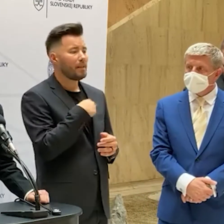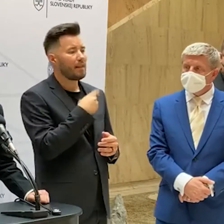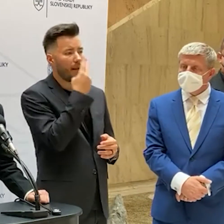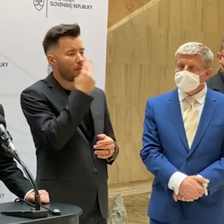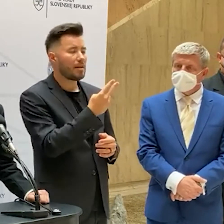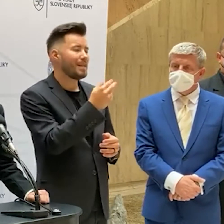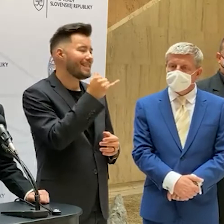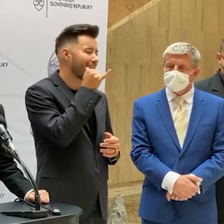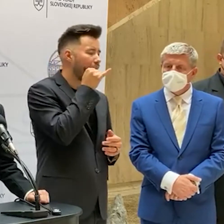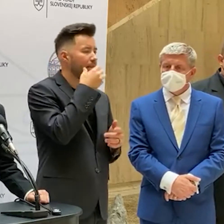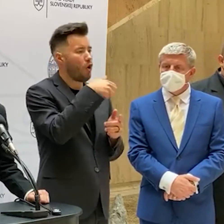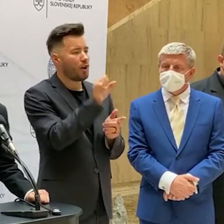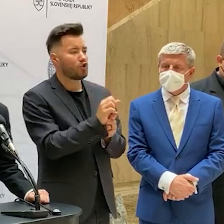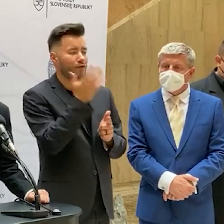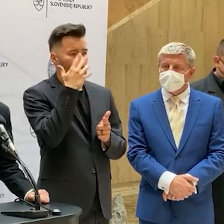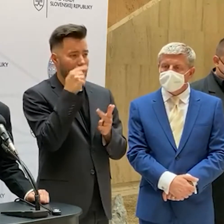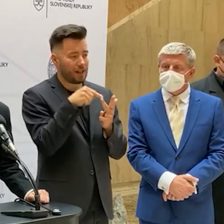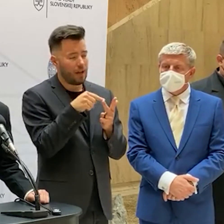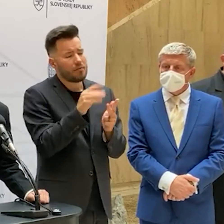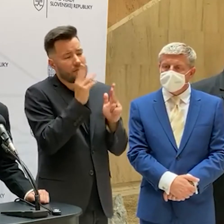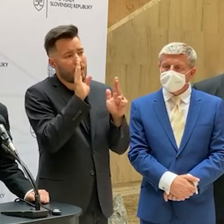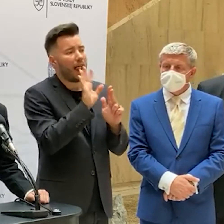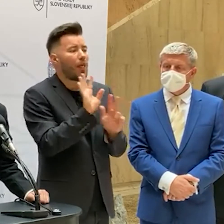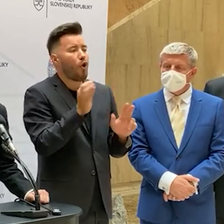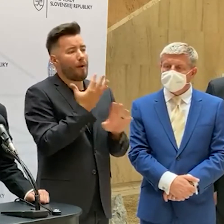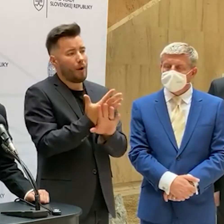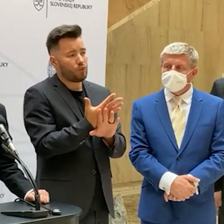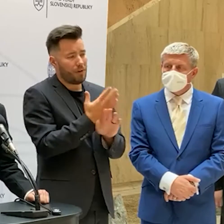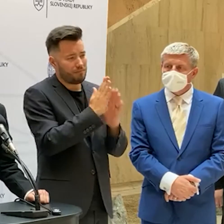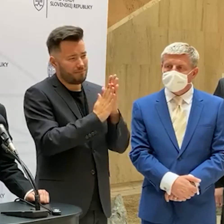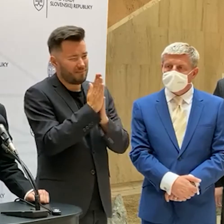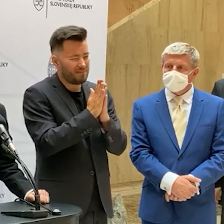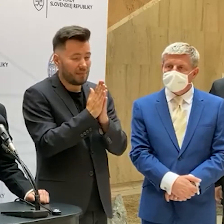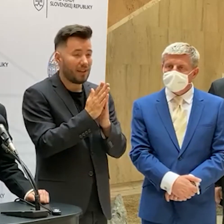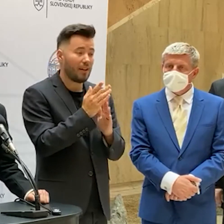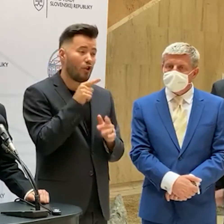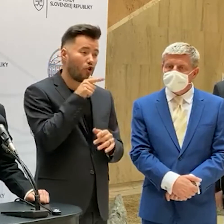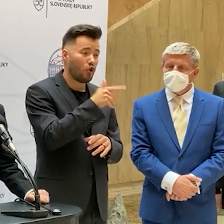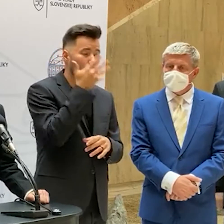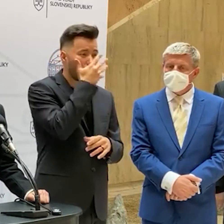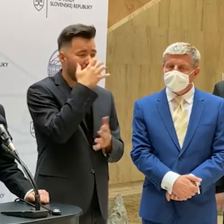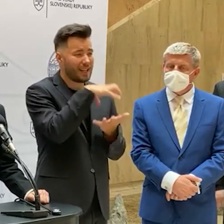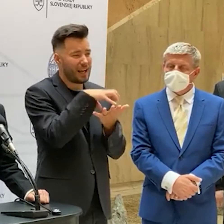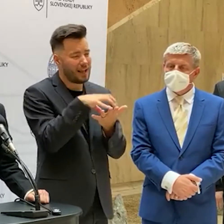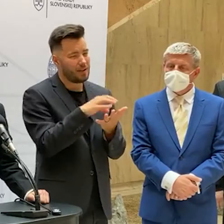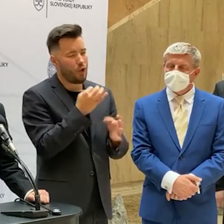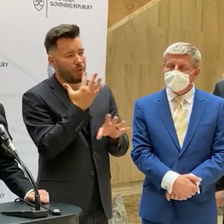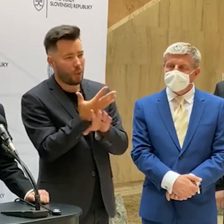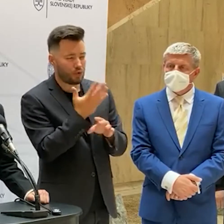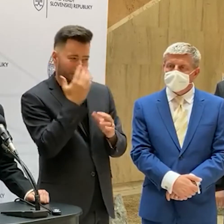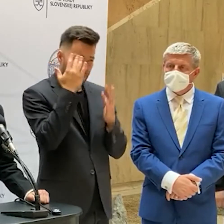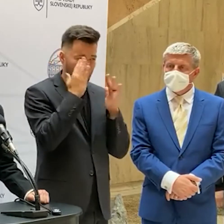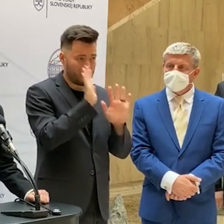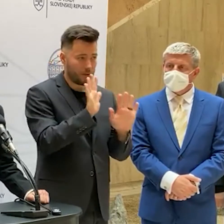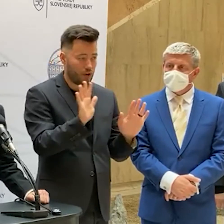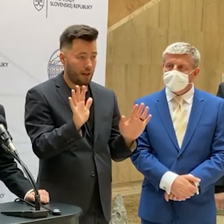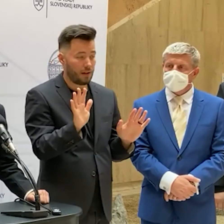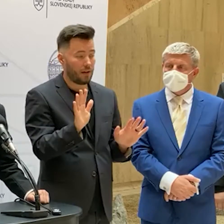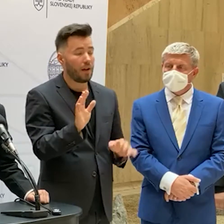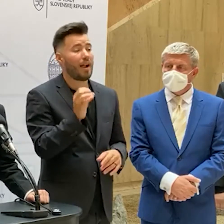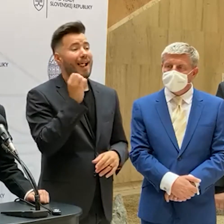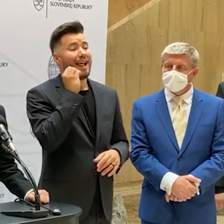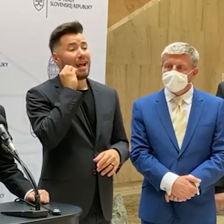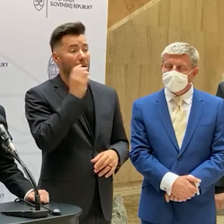charakter. Skutočne odporúčame zvážiť každému občanovi cestu do čiernych krajín bez ohľadu na to, že pokiaľ je zaočkovaný, tak sa aj z